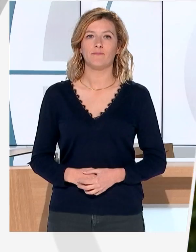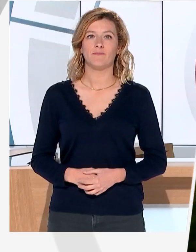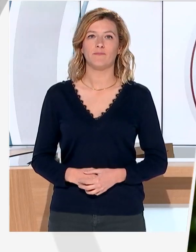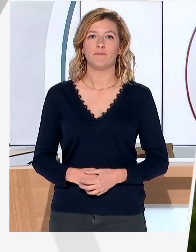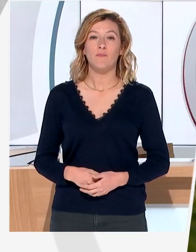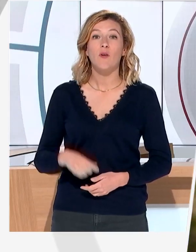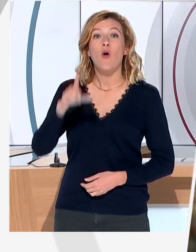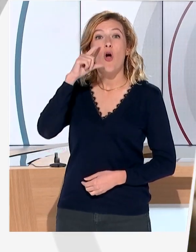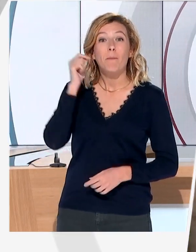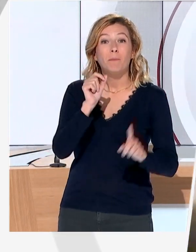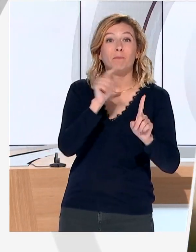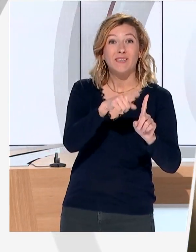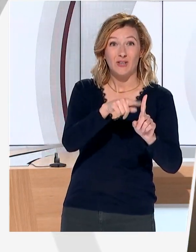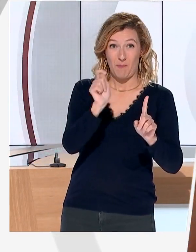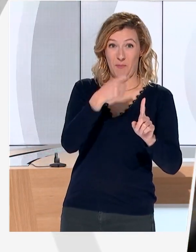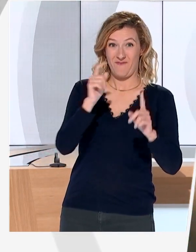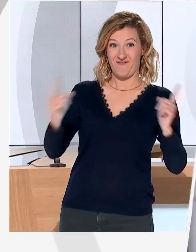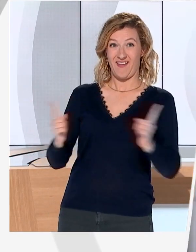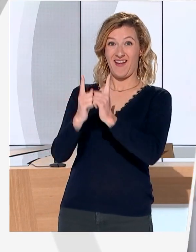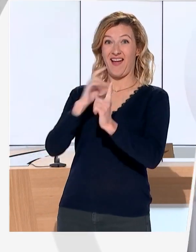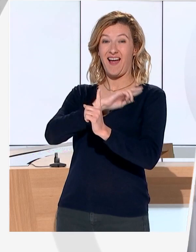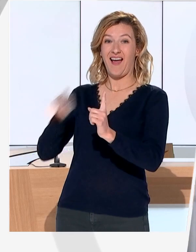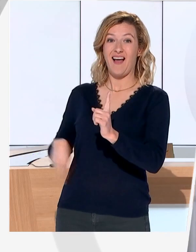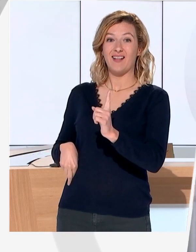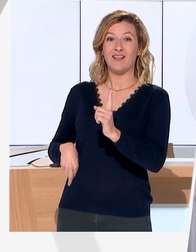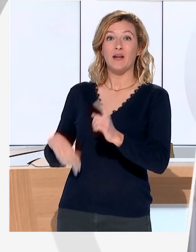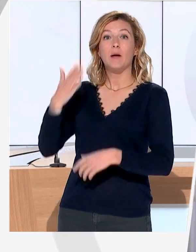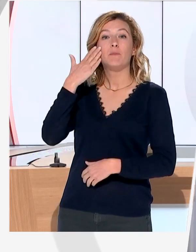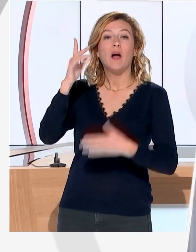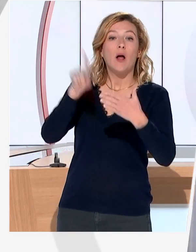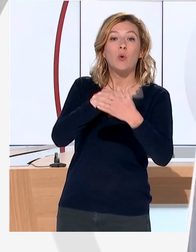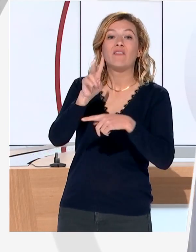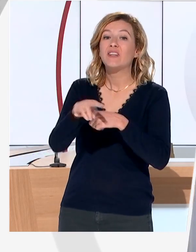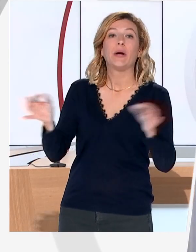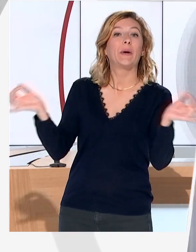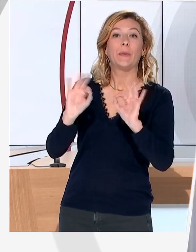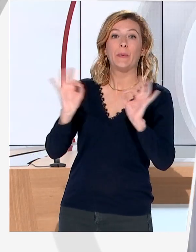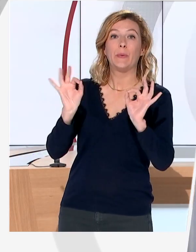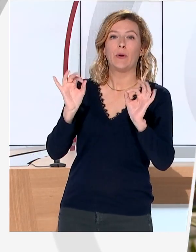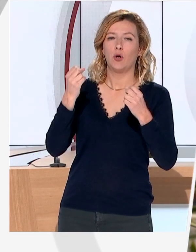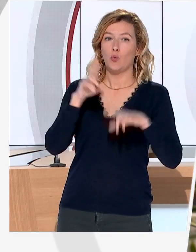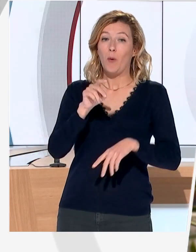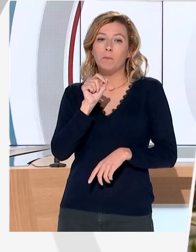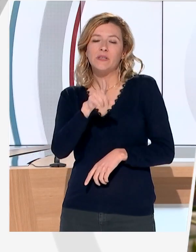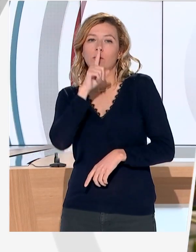Il est celui qui devait parler à la reine. Demain, si la visite royale n'avait pas été annulée, il aurait vécu un jour particulier.